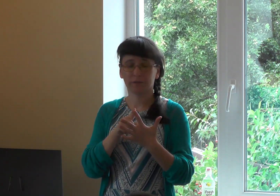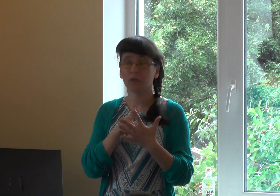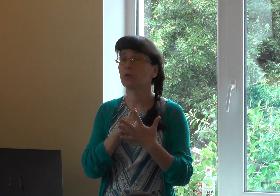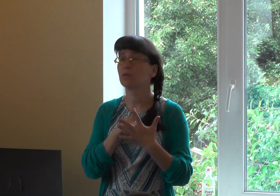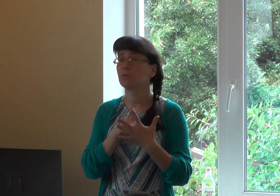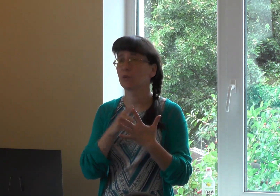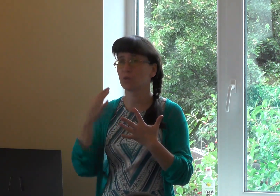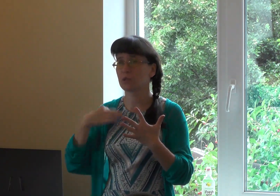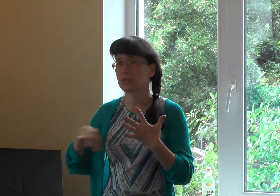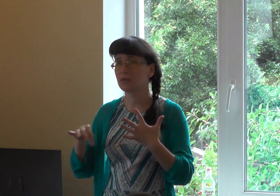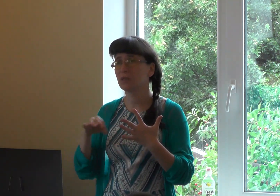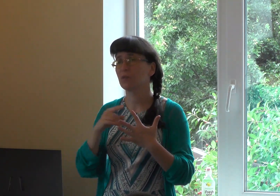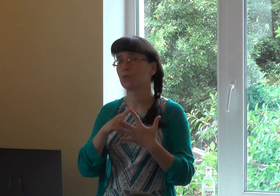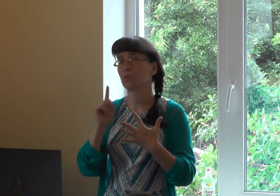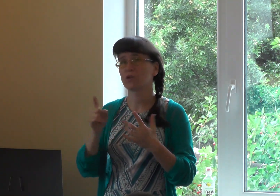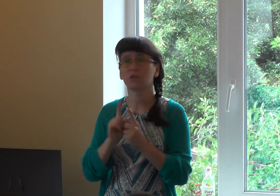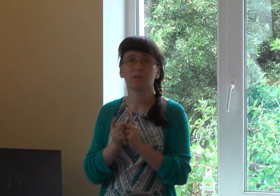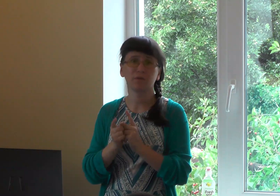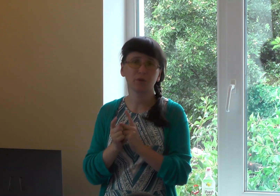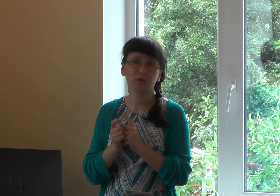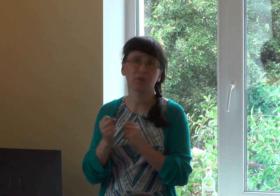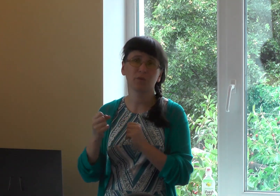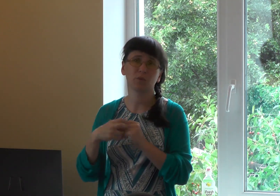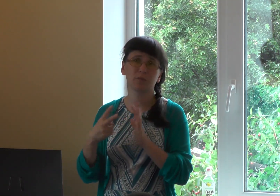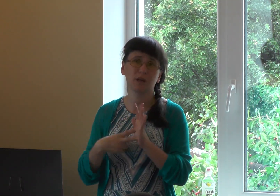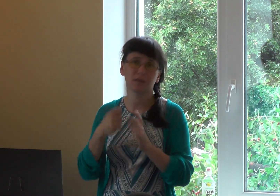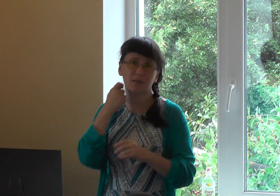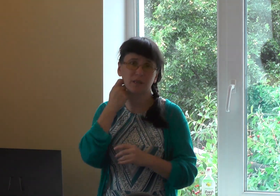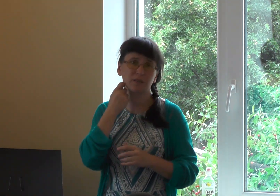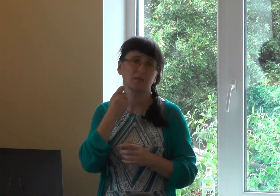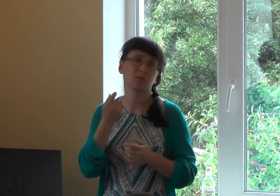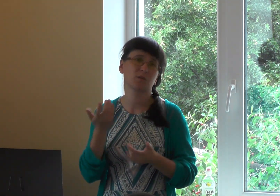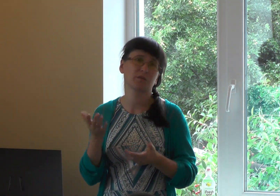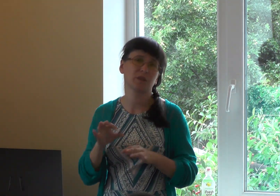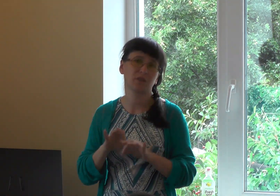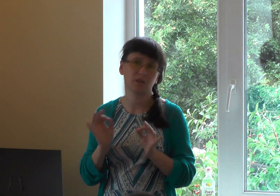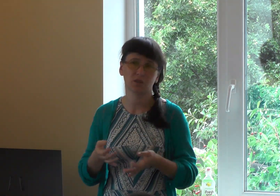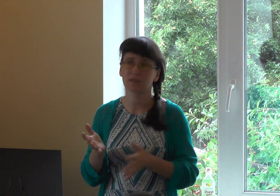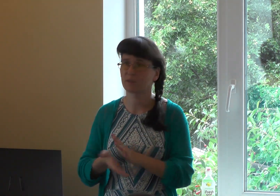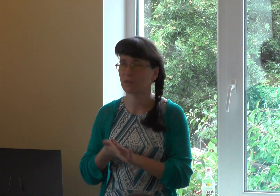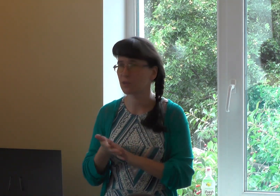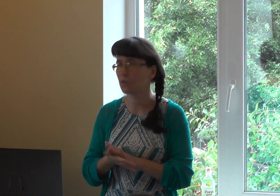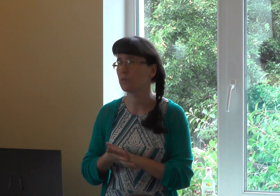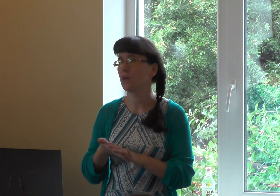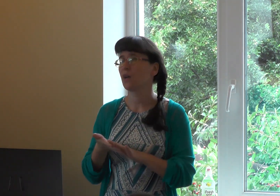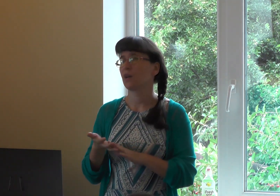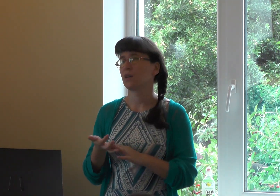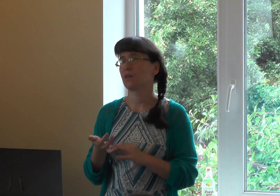Второй, у меня тоже сын. Он тоже есть перепутчиком. Ему 17 лет. Он владеет жестовым языком и